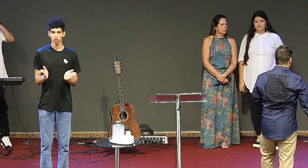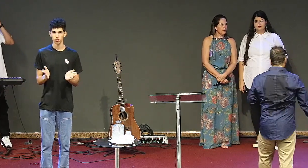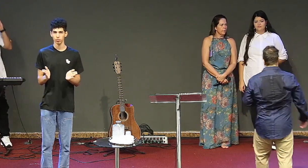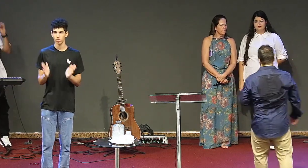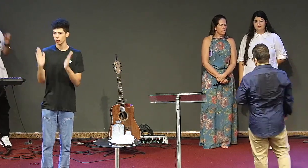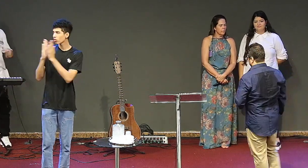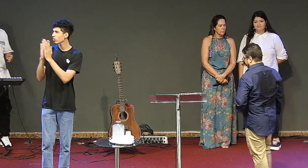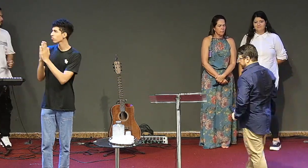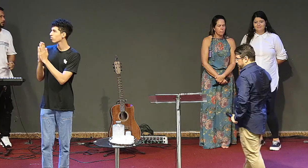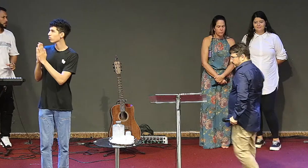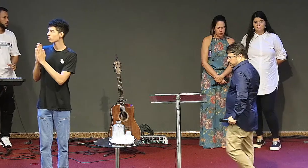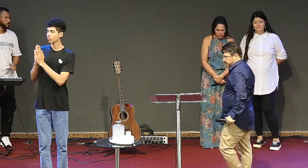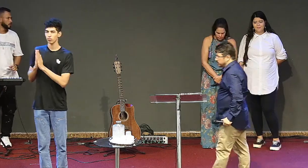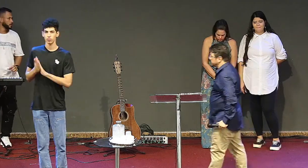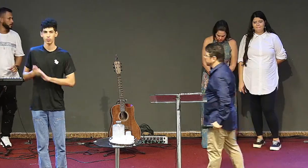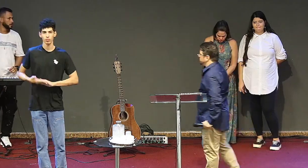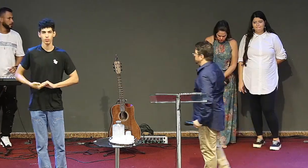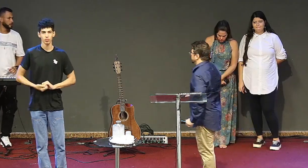comece